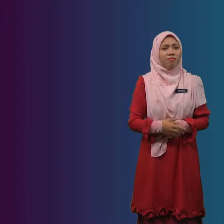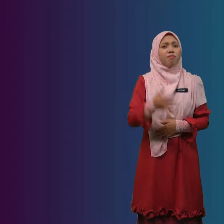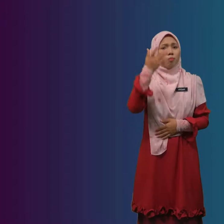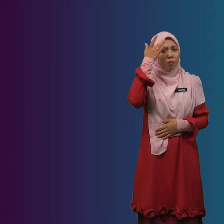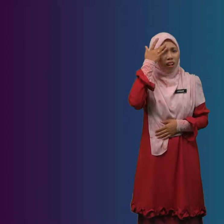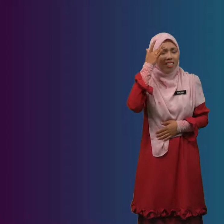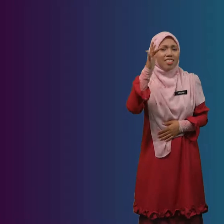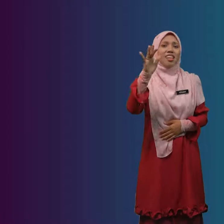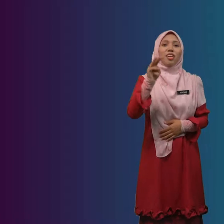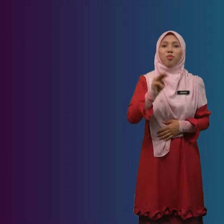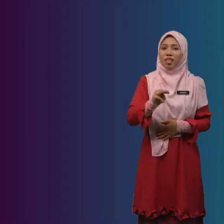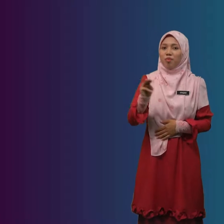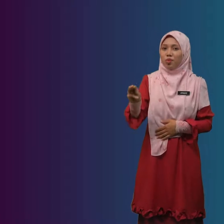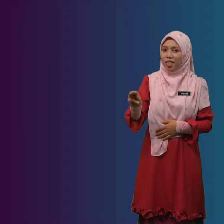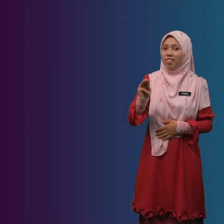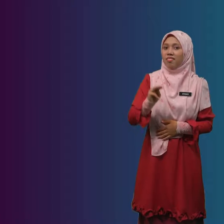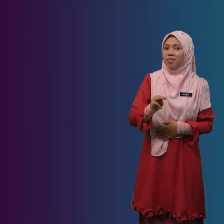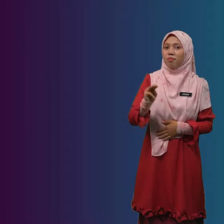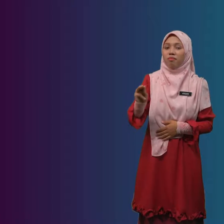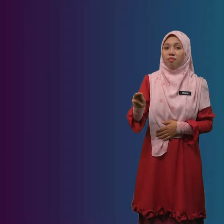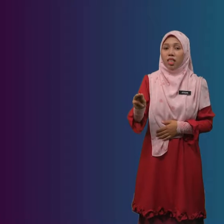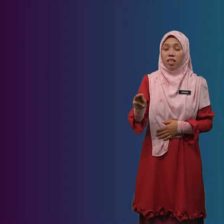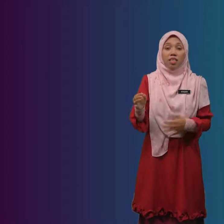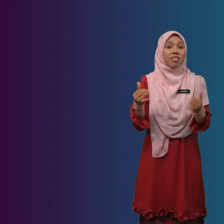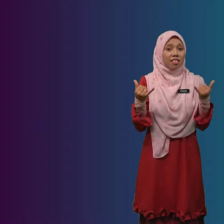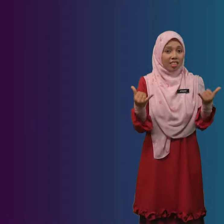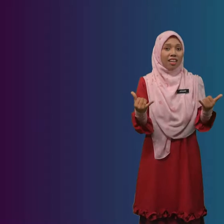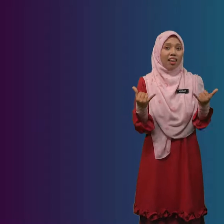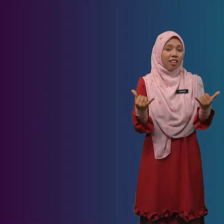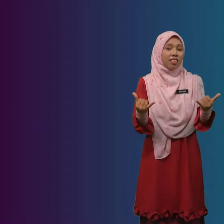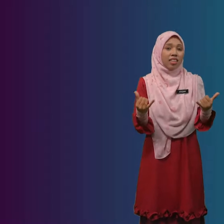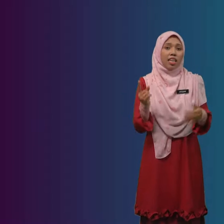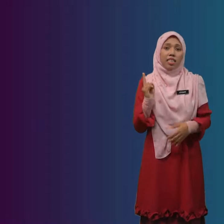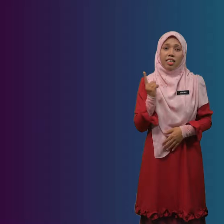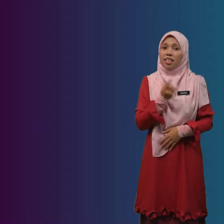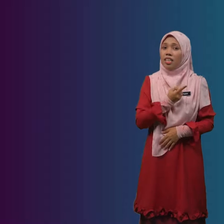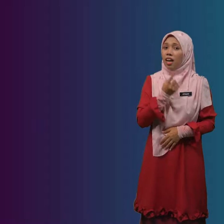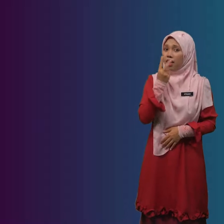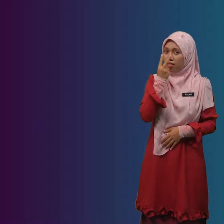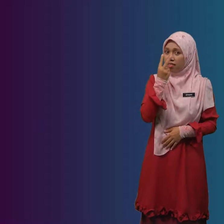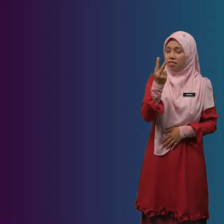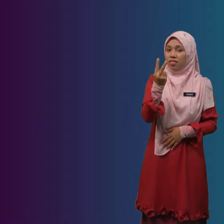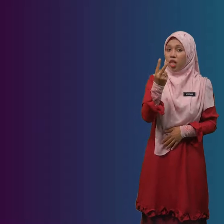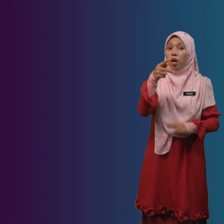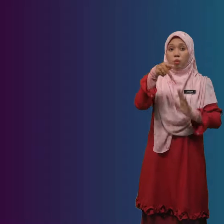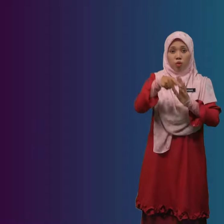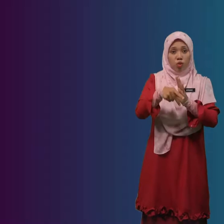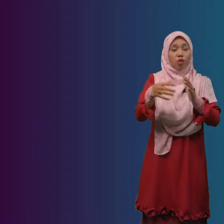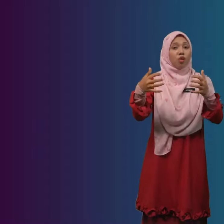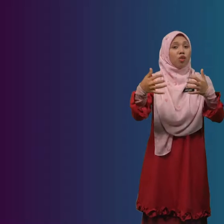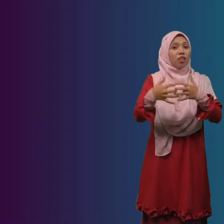Pandai Murid Murid Sekarang Kita Lihat Penjodoh